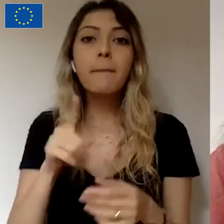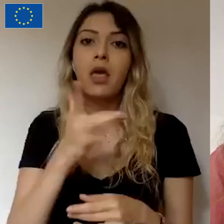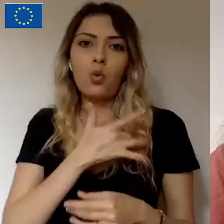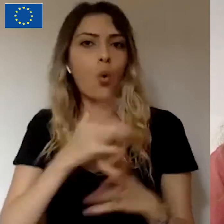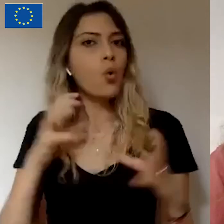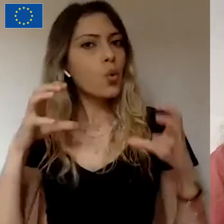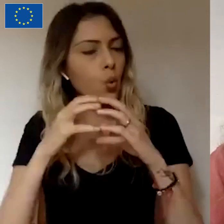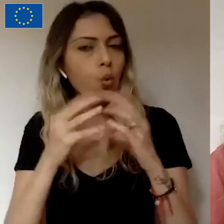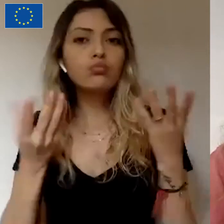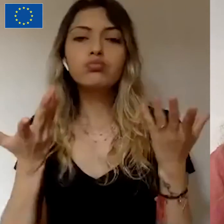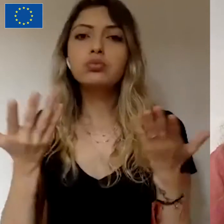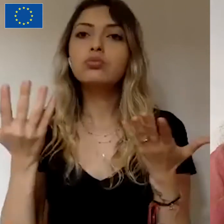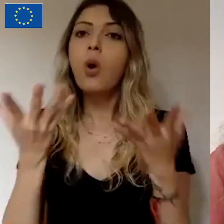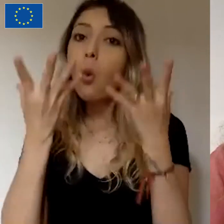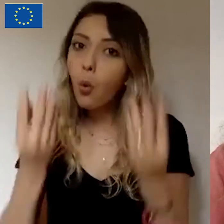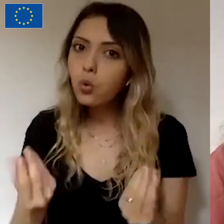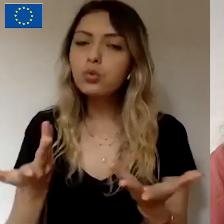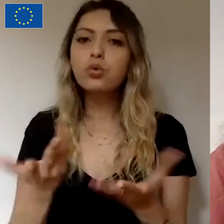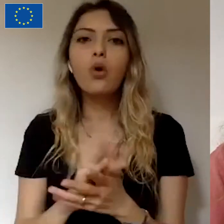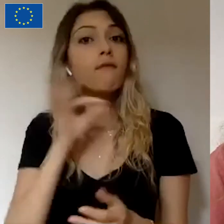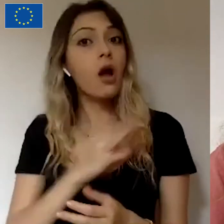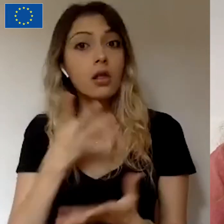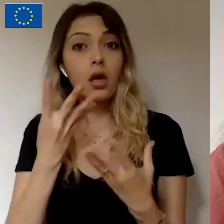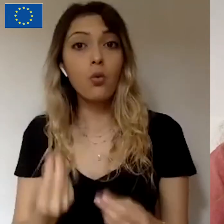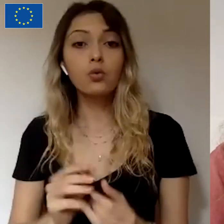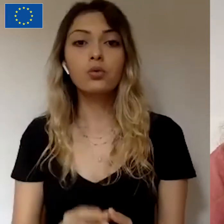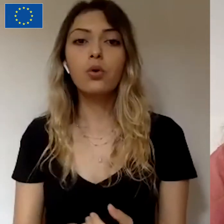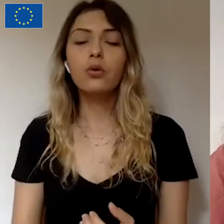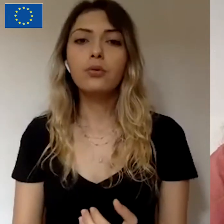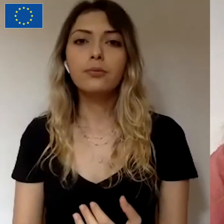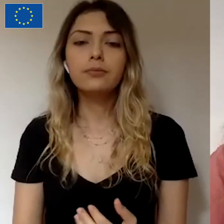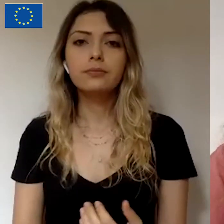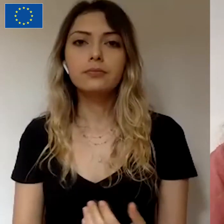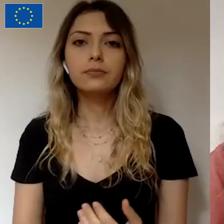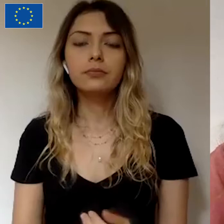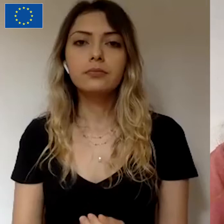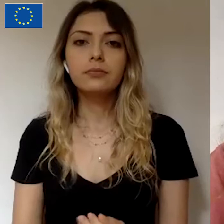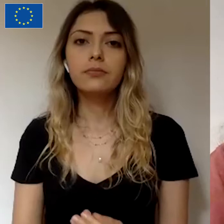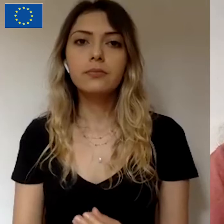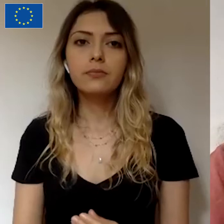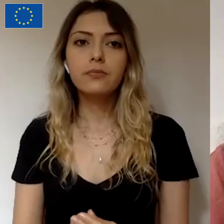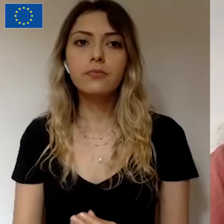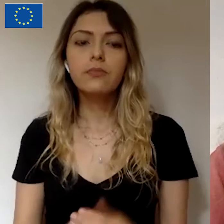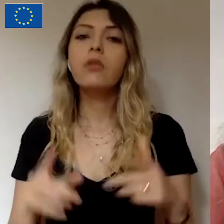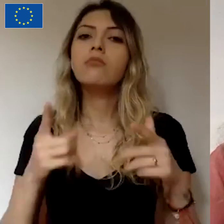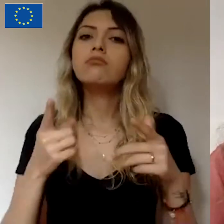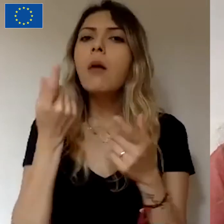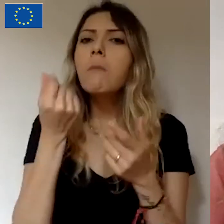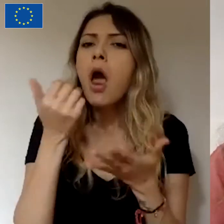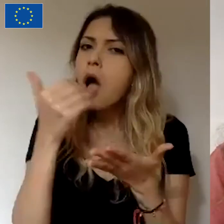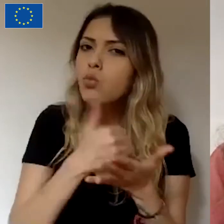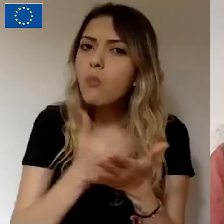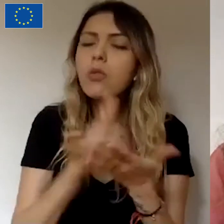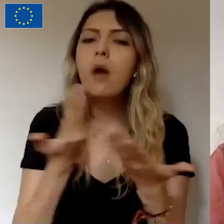da toplama faydası sağlıyor aslında Fon Google sivil toplum örgütlerine. Hem fon toplama yani destekçi